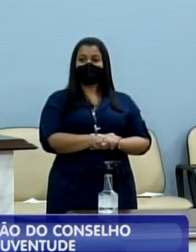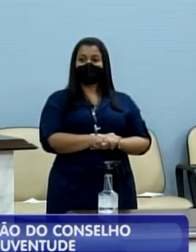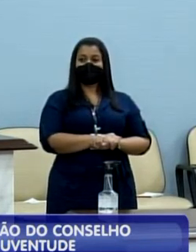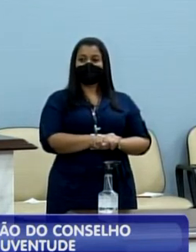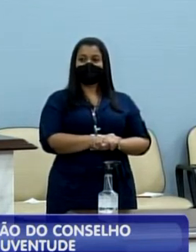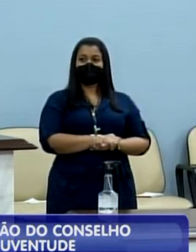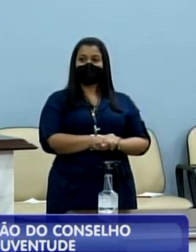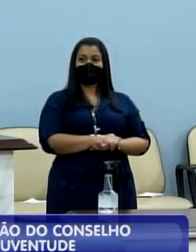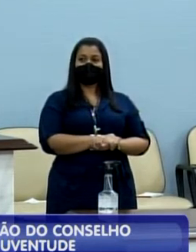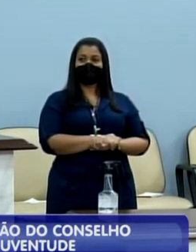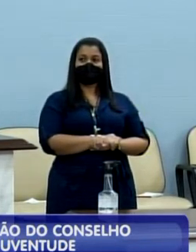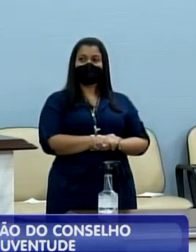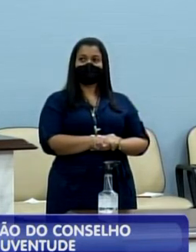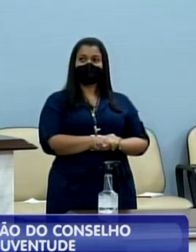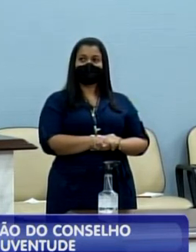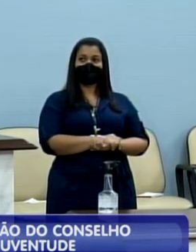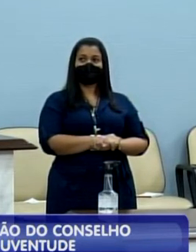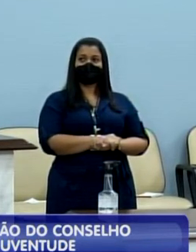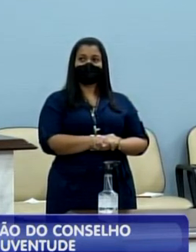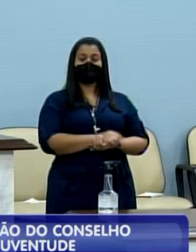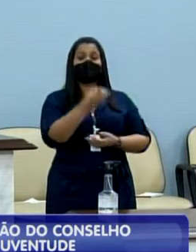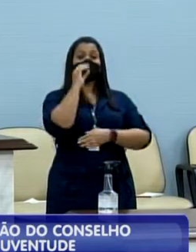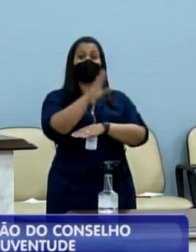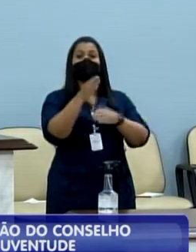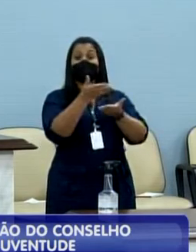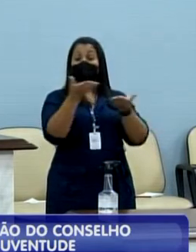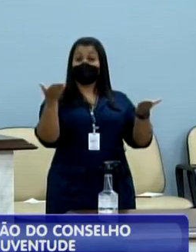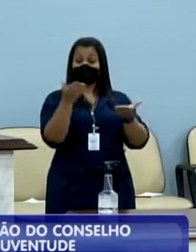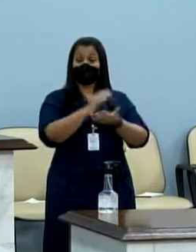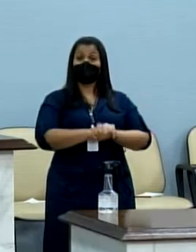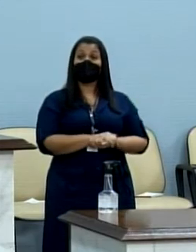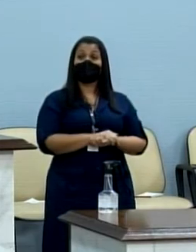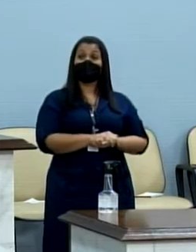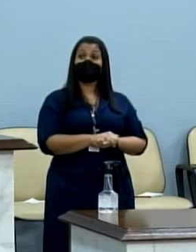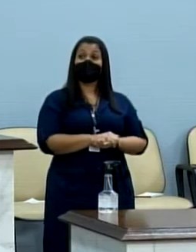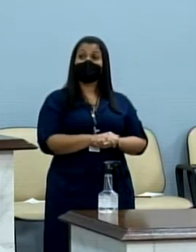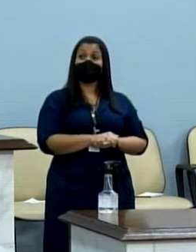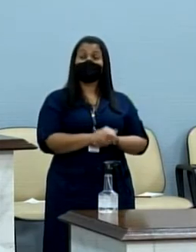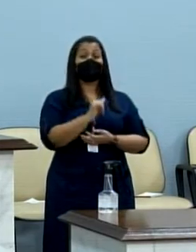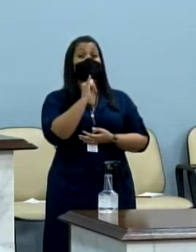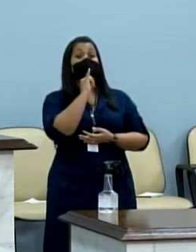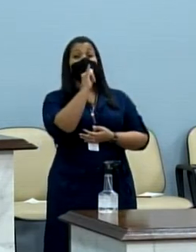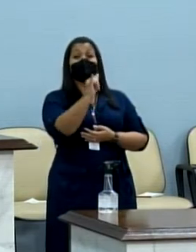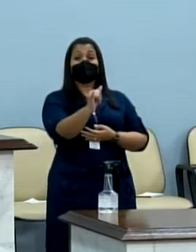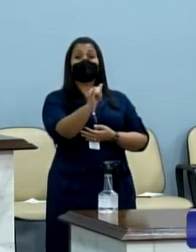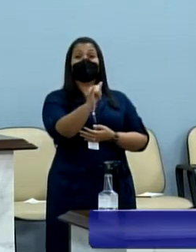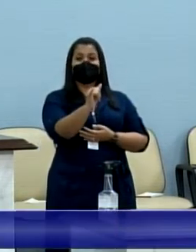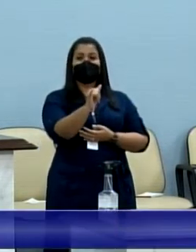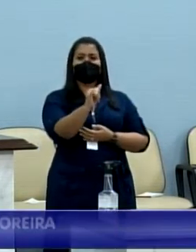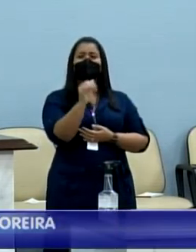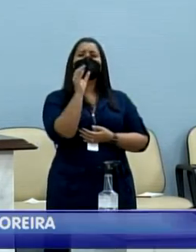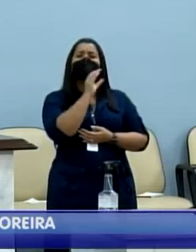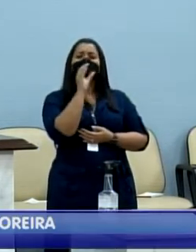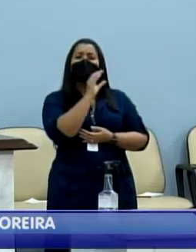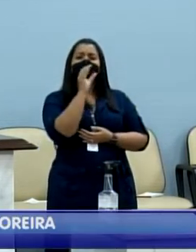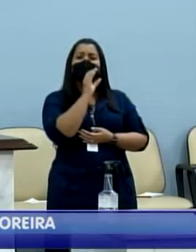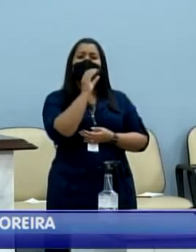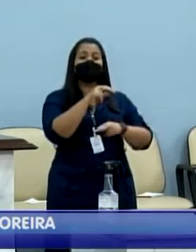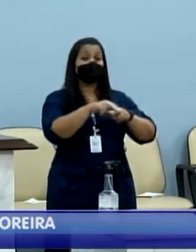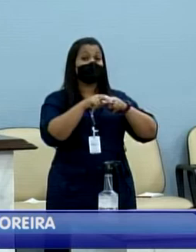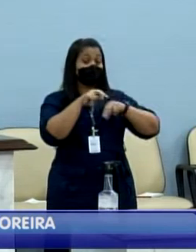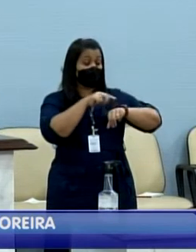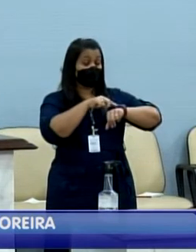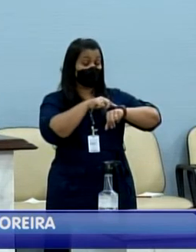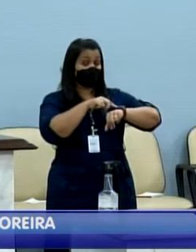Pois não, Gustavo. Boa tarde a todos. Prometo falar de maneira bastante breve, até por uma obediência